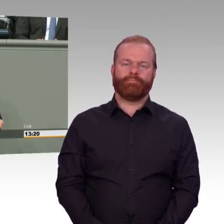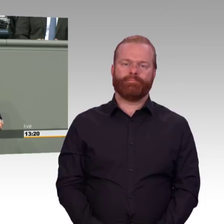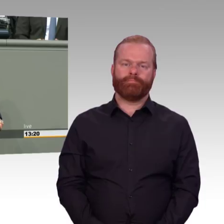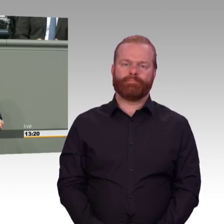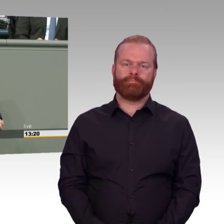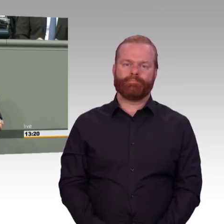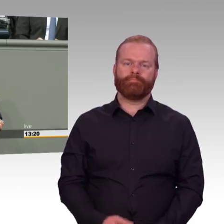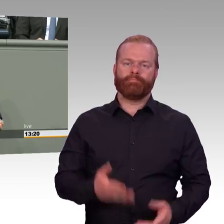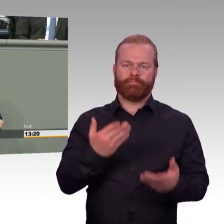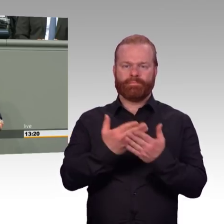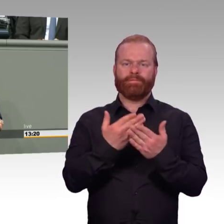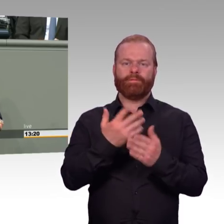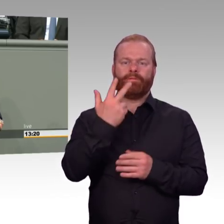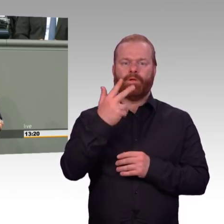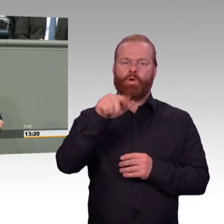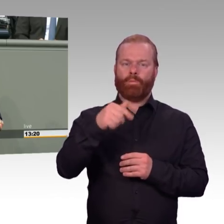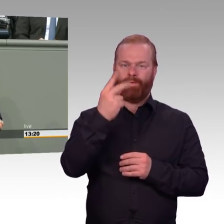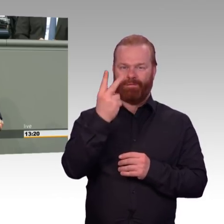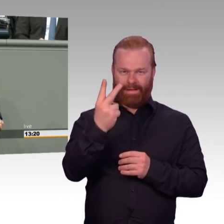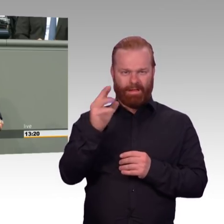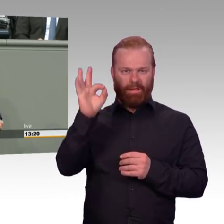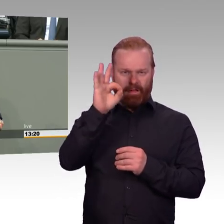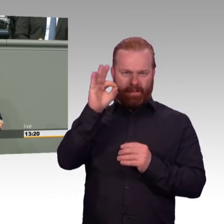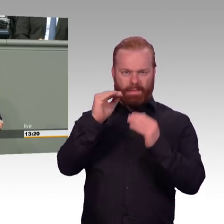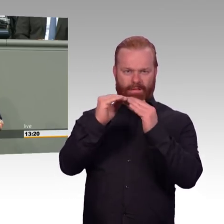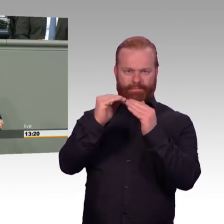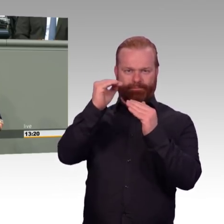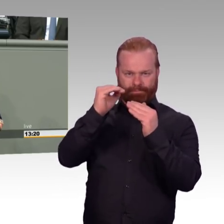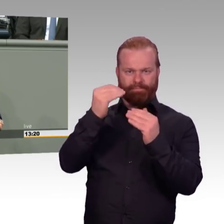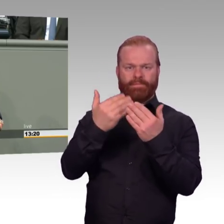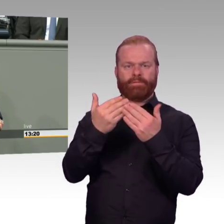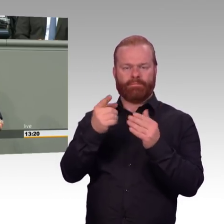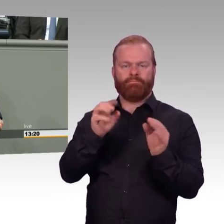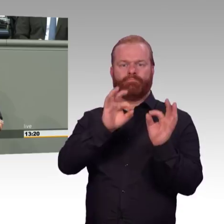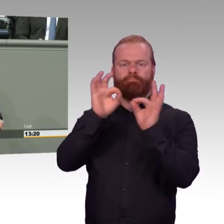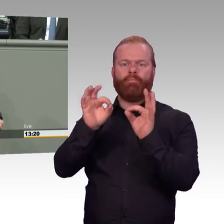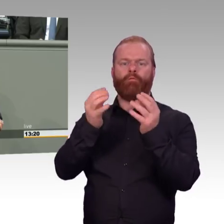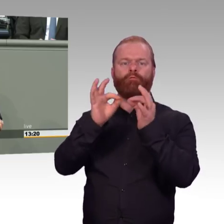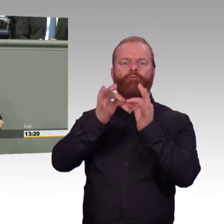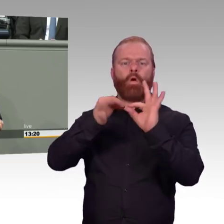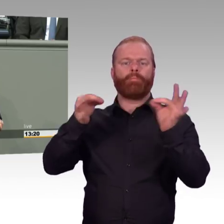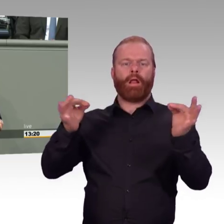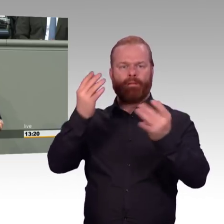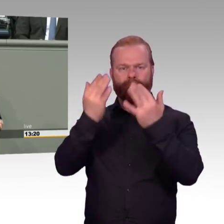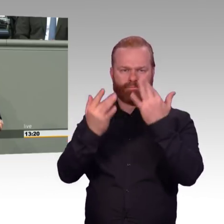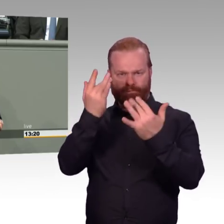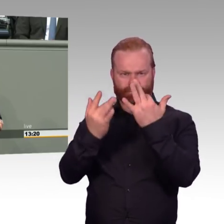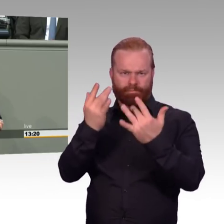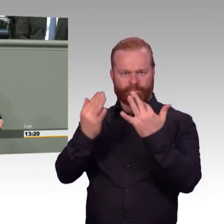Sie selber auch machen. Ich kann Ihnen gerne die Formel schicken. Aber Sie können Sie auch selber nachlesen beim IPCC. dann kommt genau der Wert aus. 0,000284